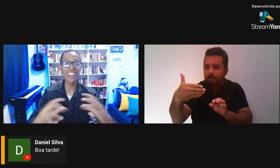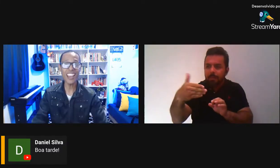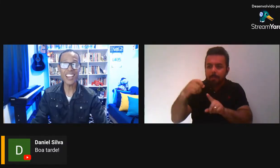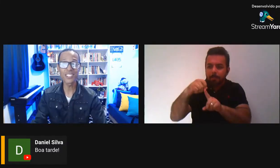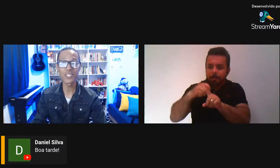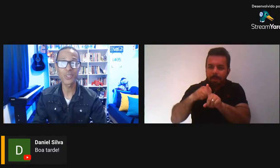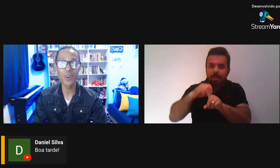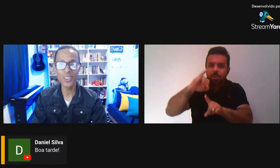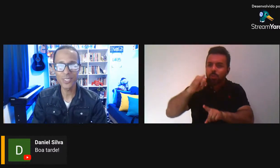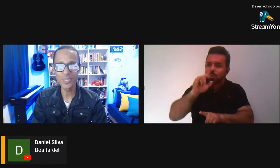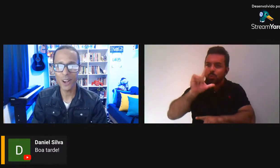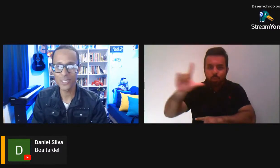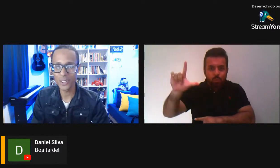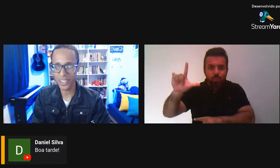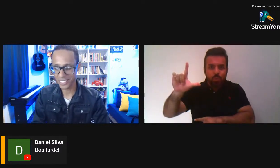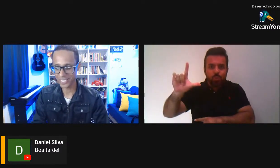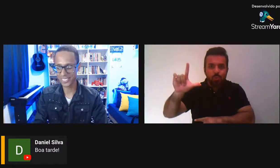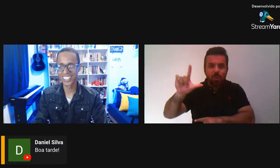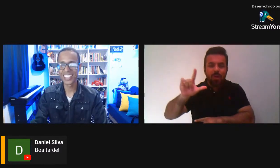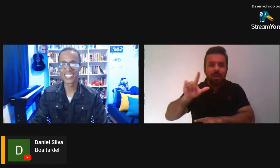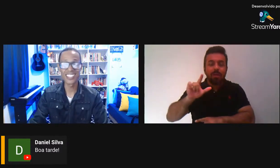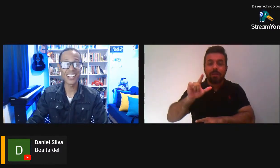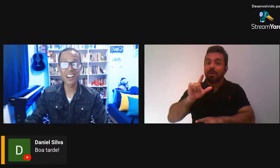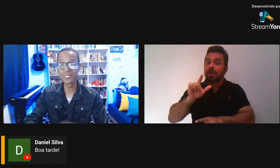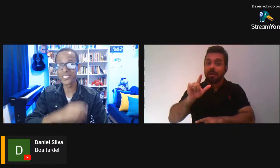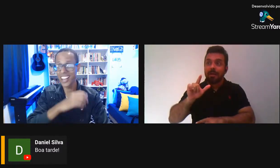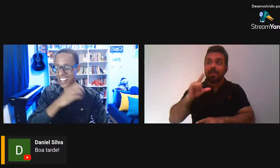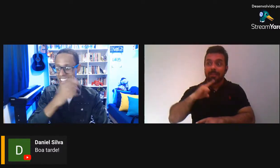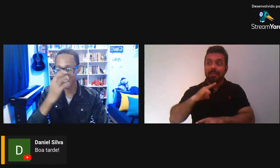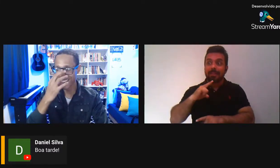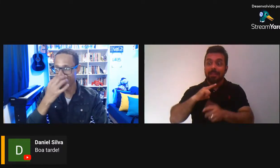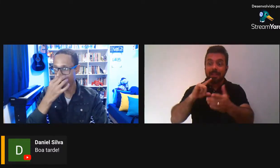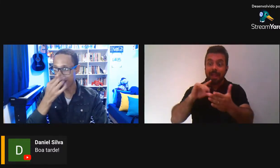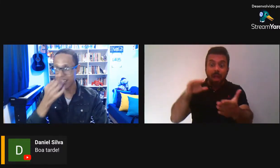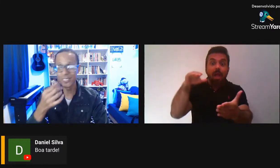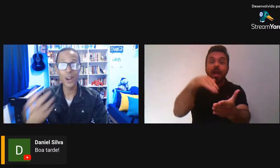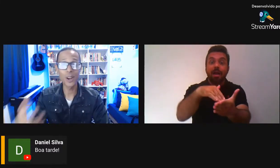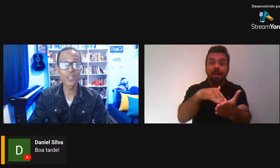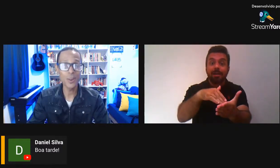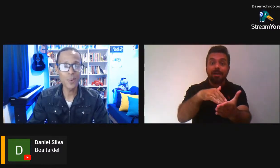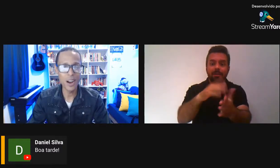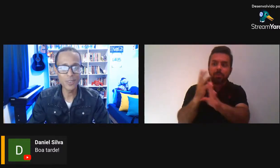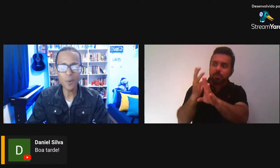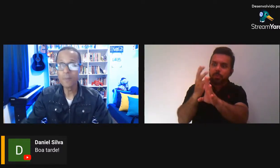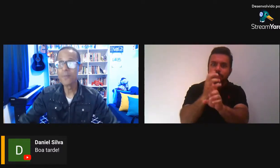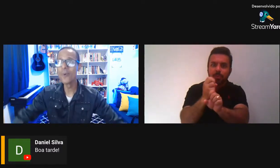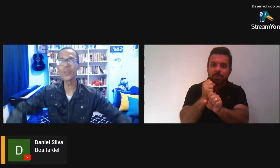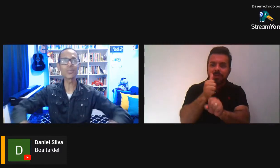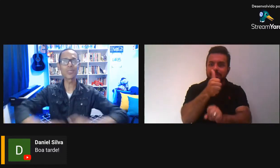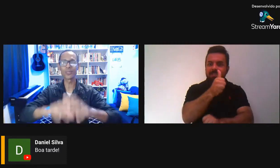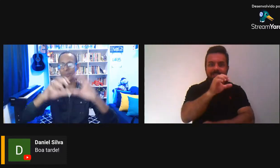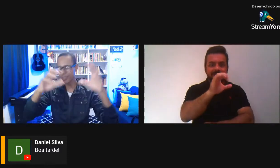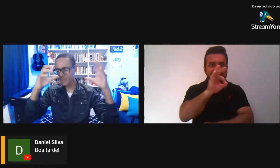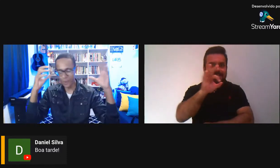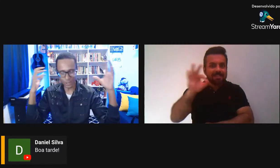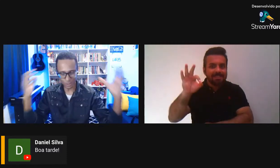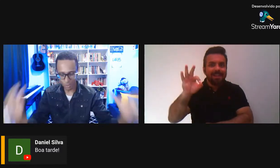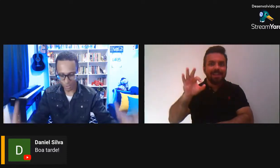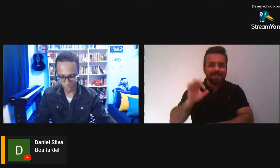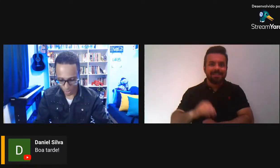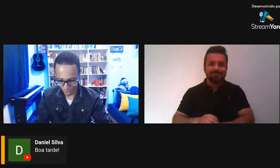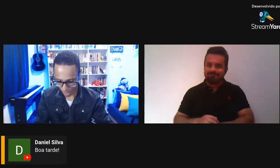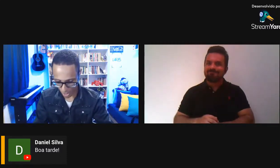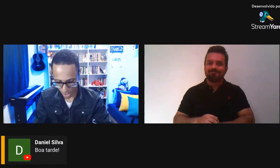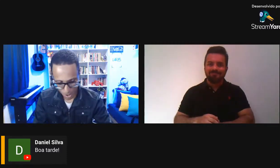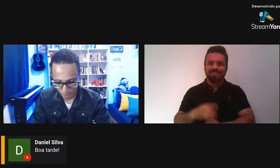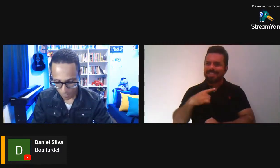100 edições do nosso Dialogando. Chegamos já aí no terceiro ano com muitos autores, muitos,